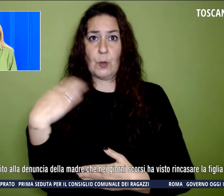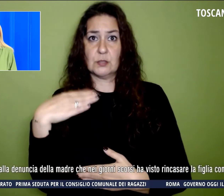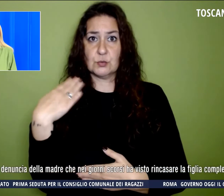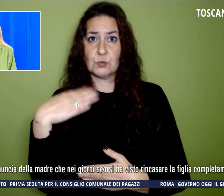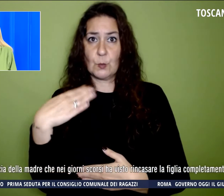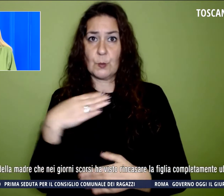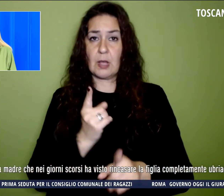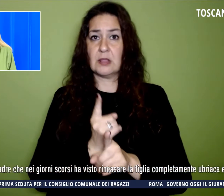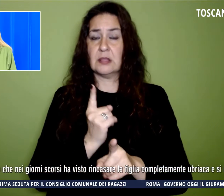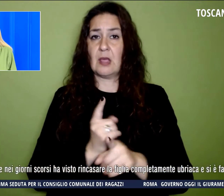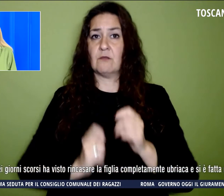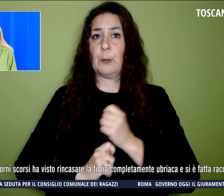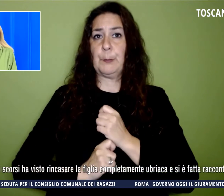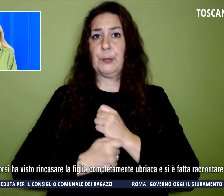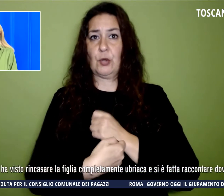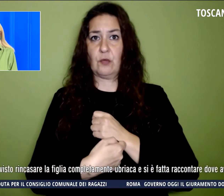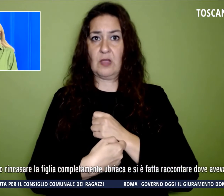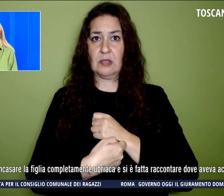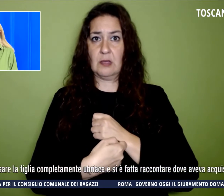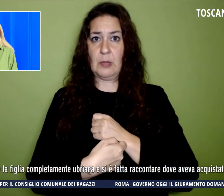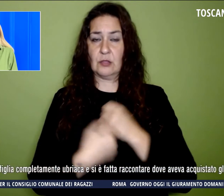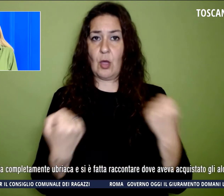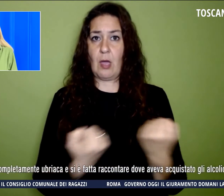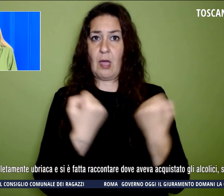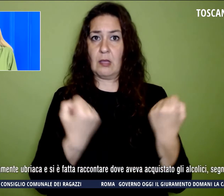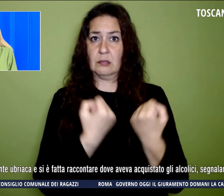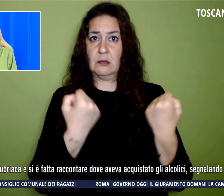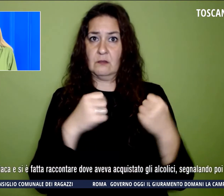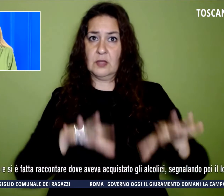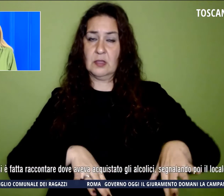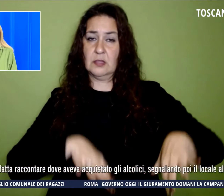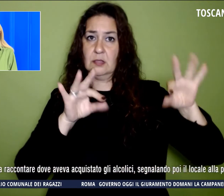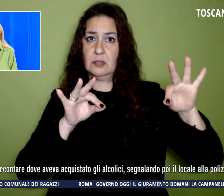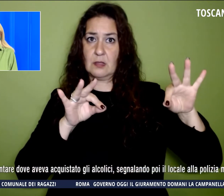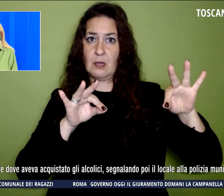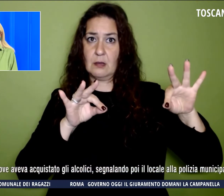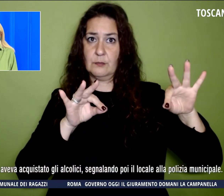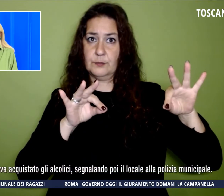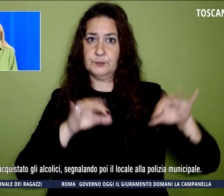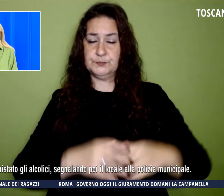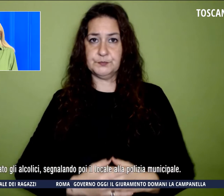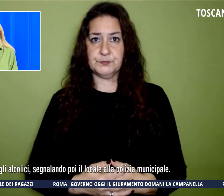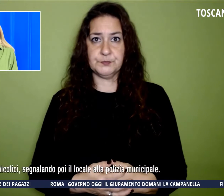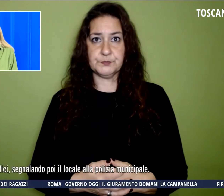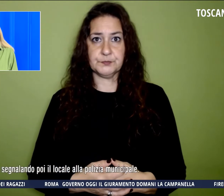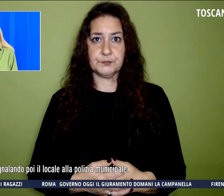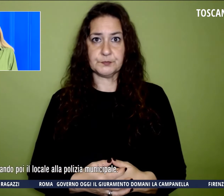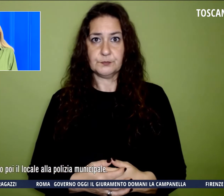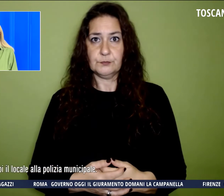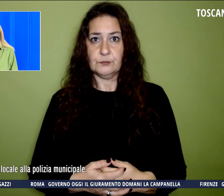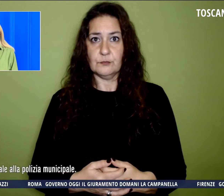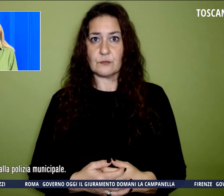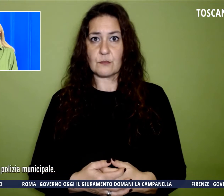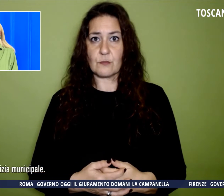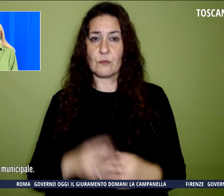provvedimento di sospensione della licenza dell'esercizio commerciale. I controlli